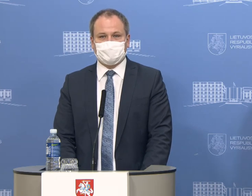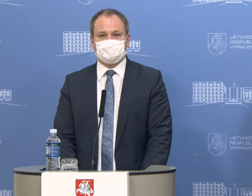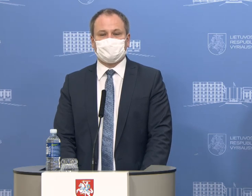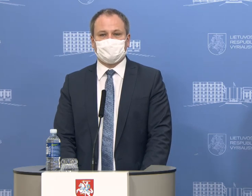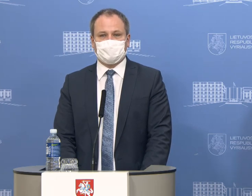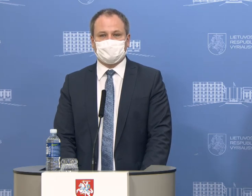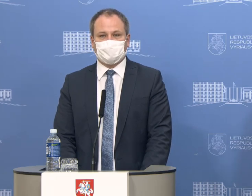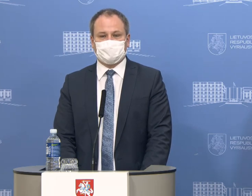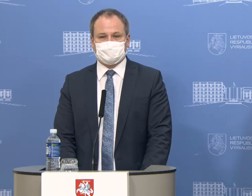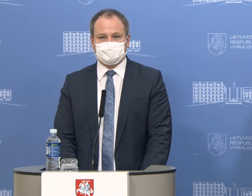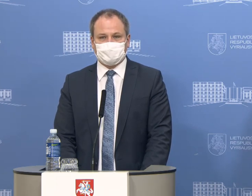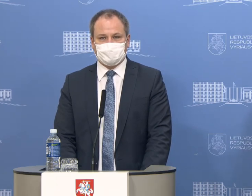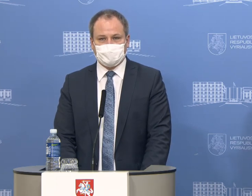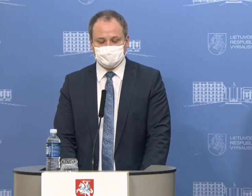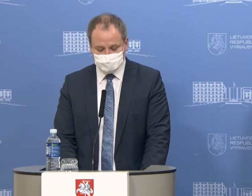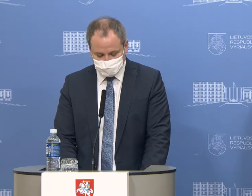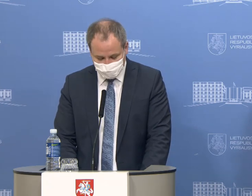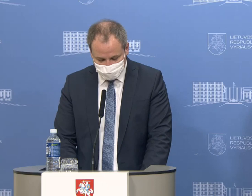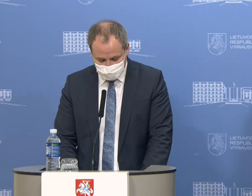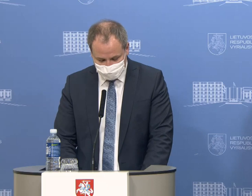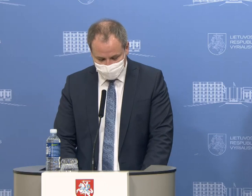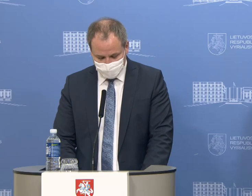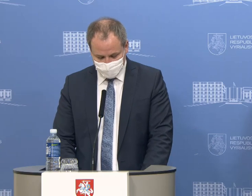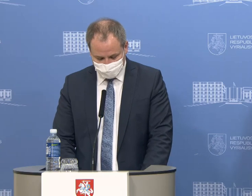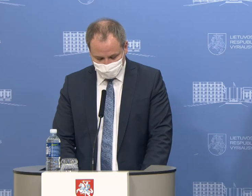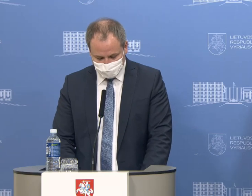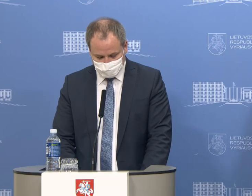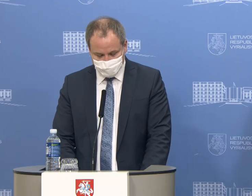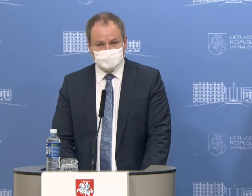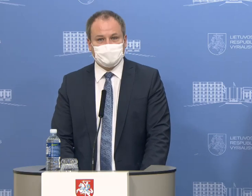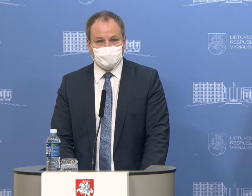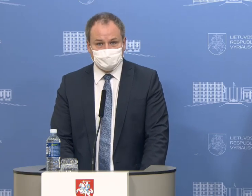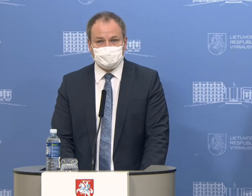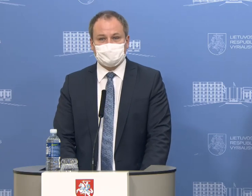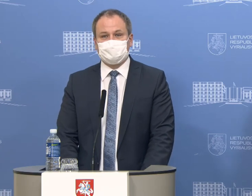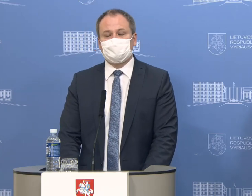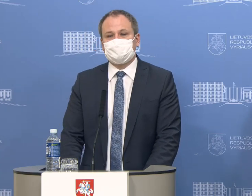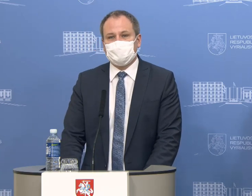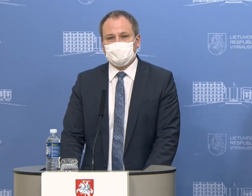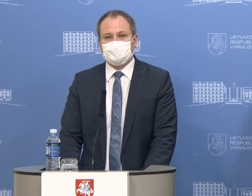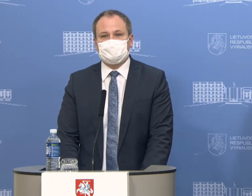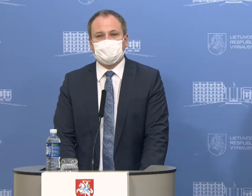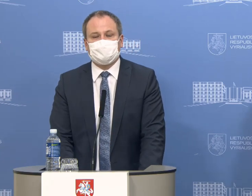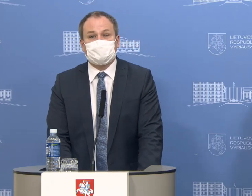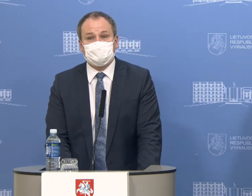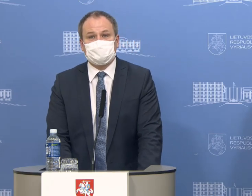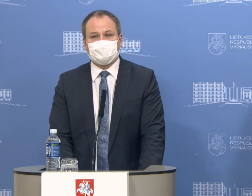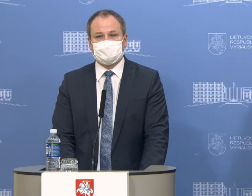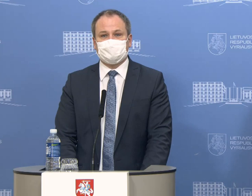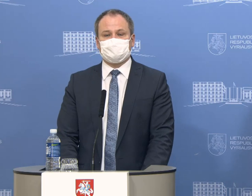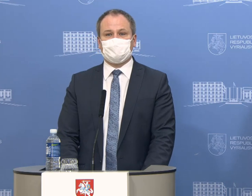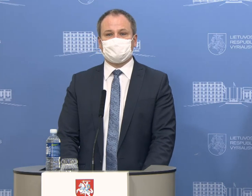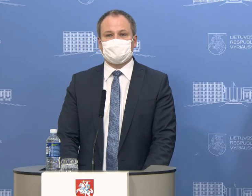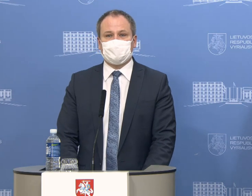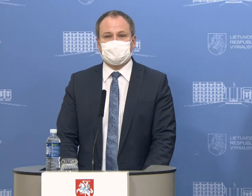užtikrinant vaistų, jeigu reikia poreikia ir taip toliau, galės likti savivaldybės patalpose. Galiausiai, mielieji artėja gražus